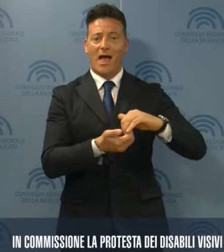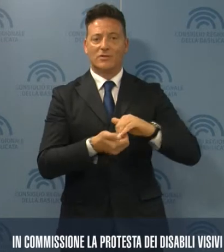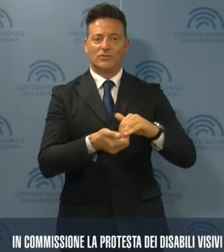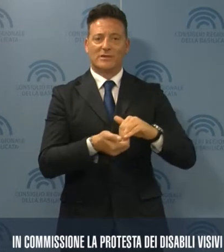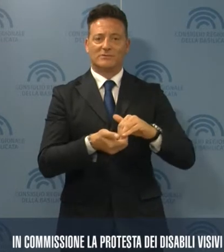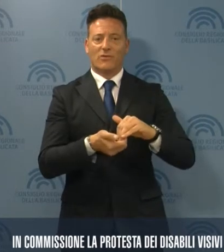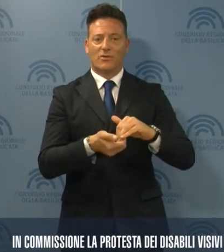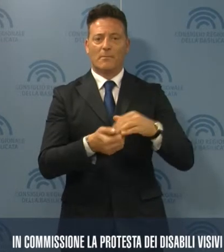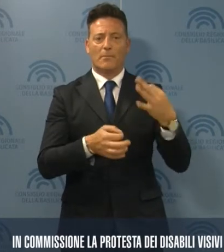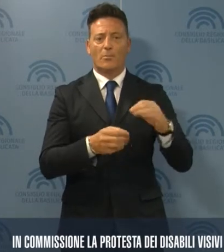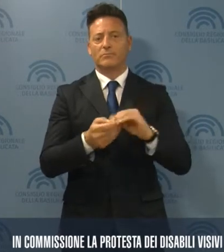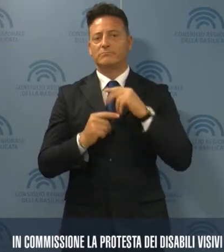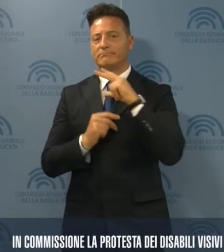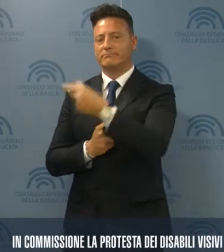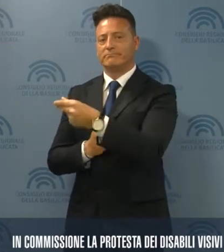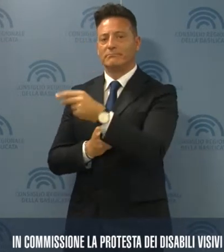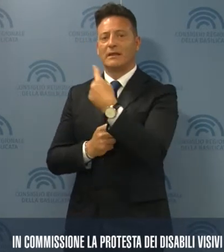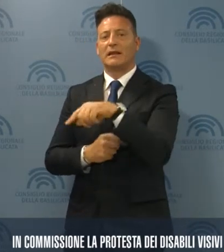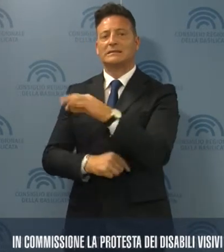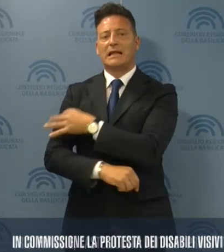presso il Dipartimento Sanità della Regione.